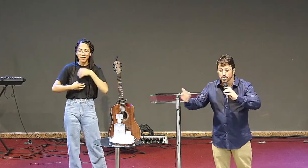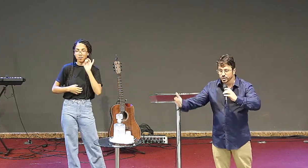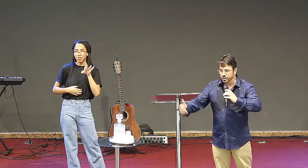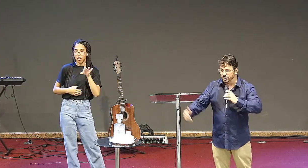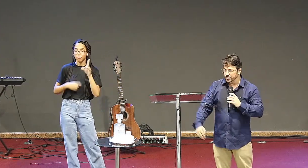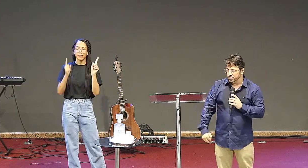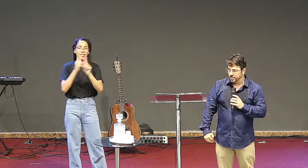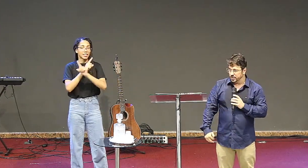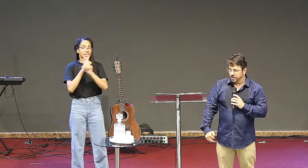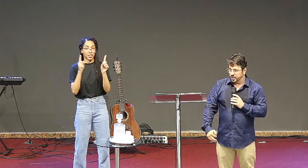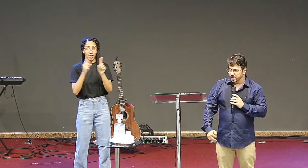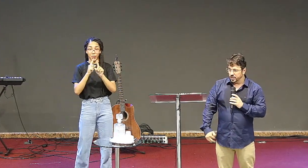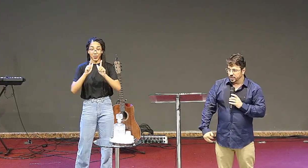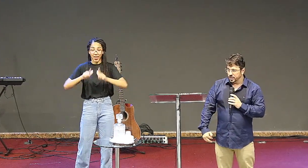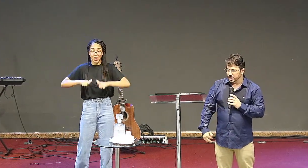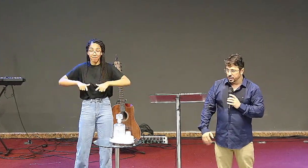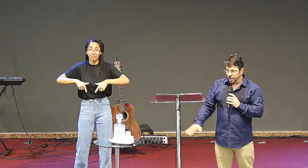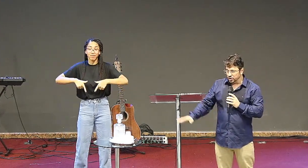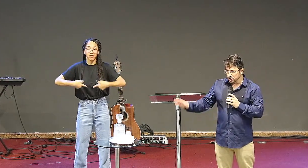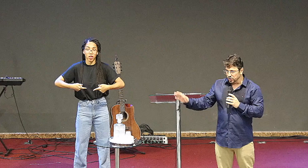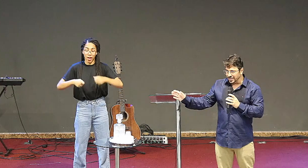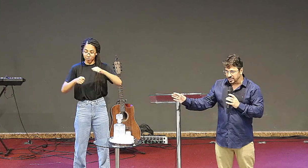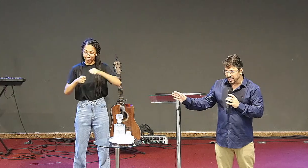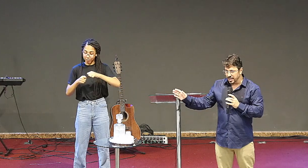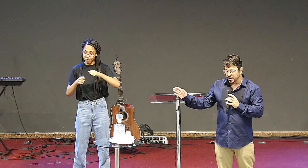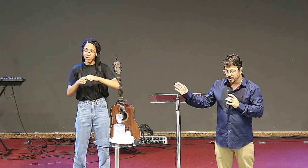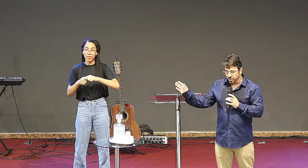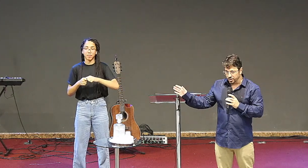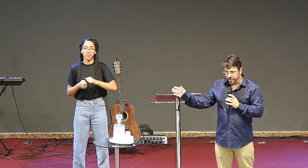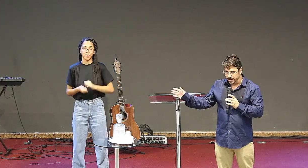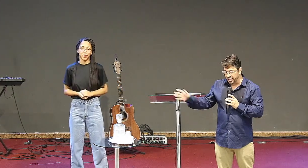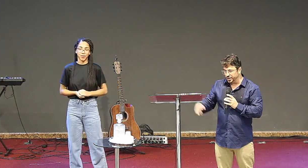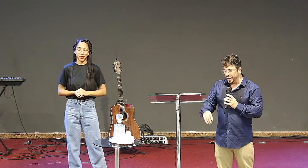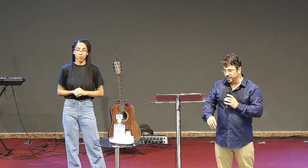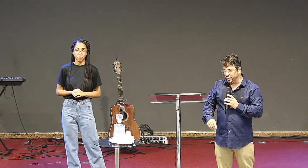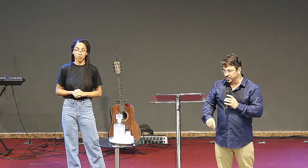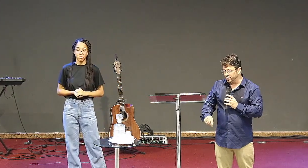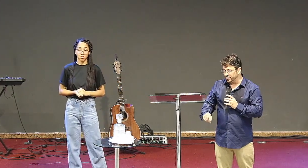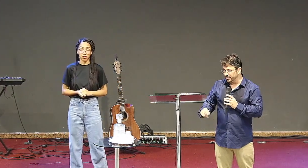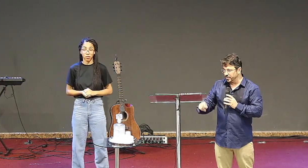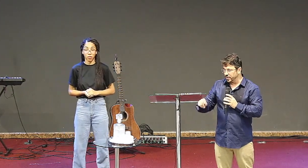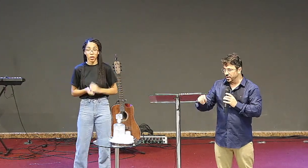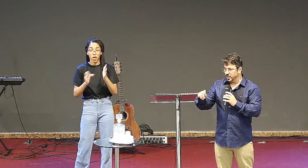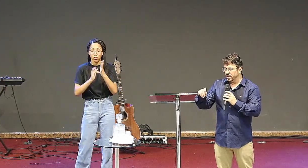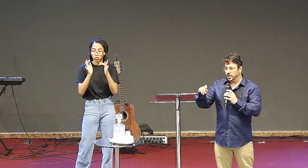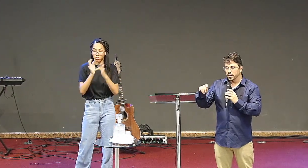atitude e Jesus vai dizer para o anjo da igreja em Éfeso